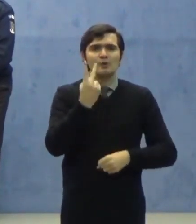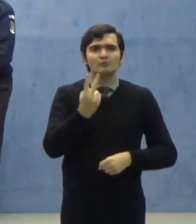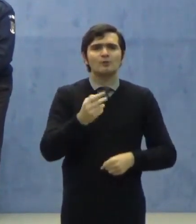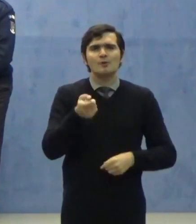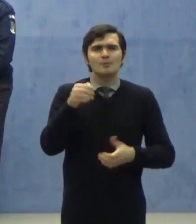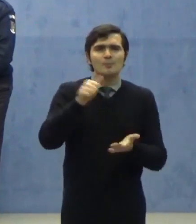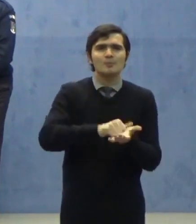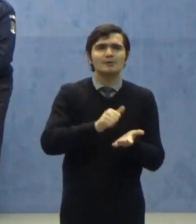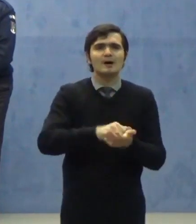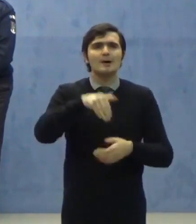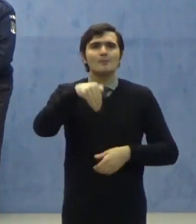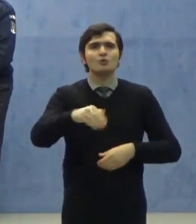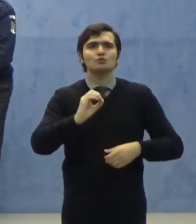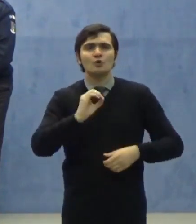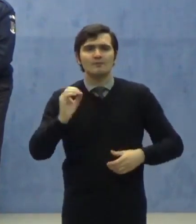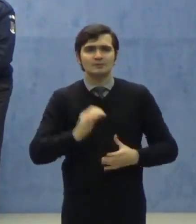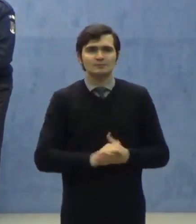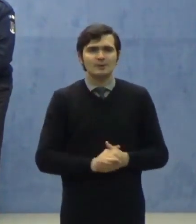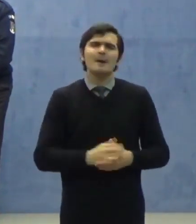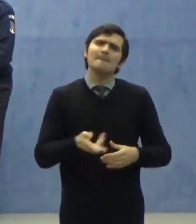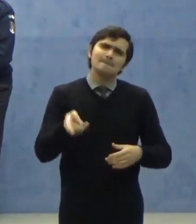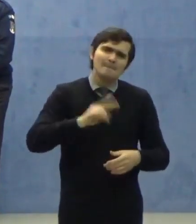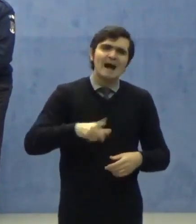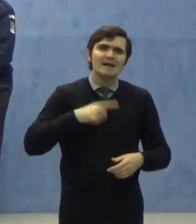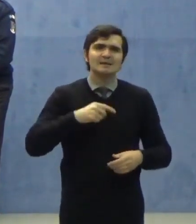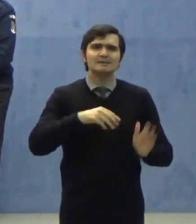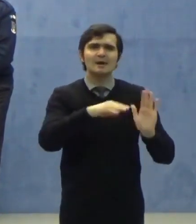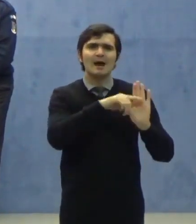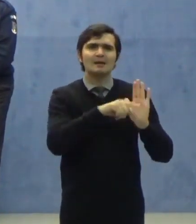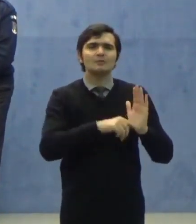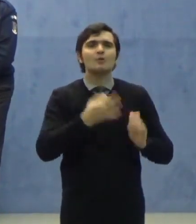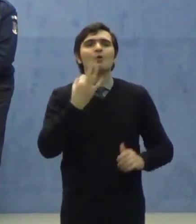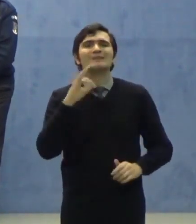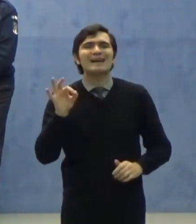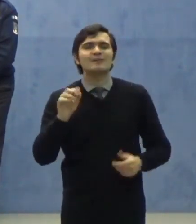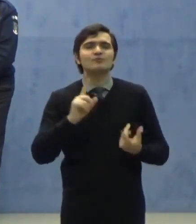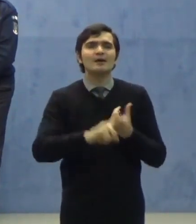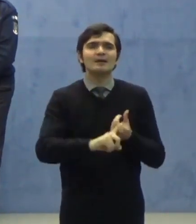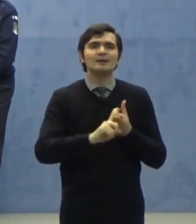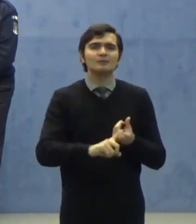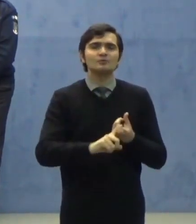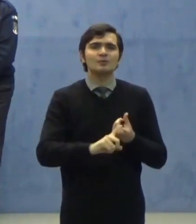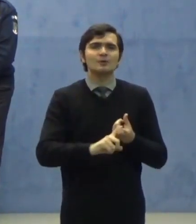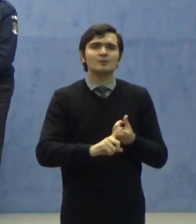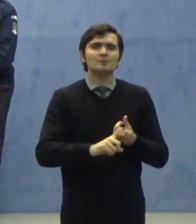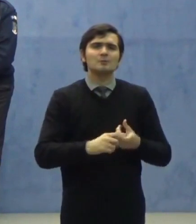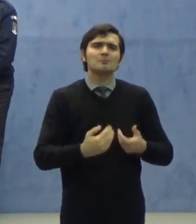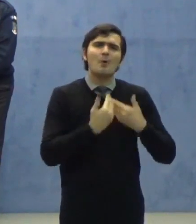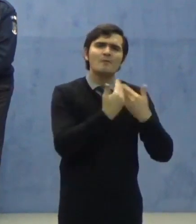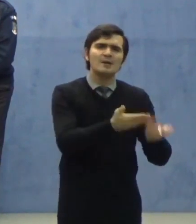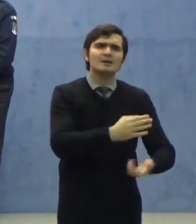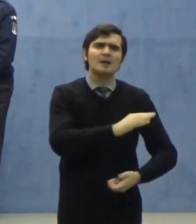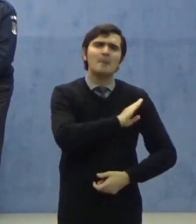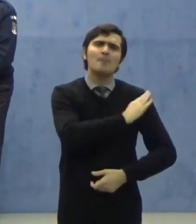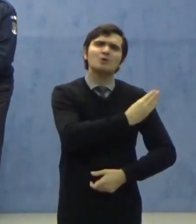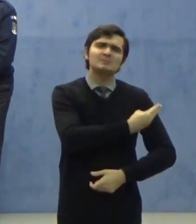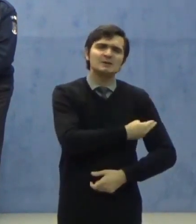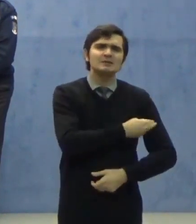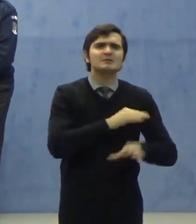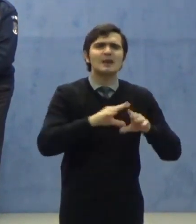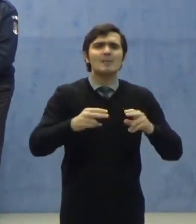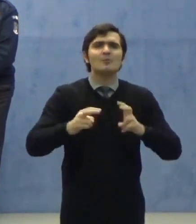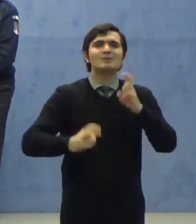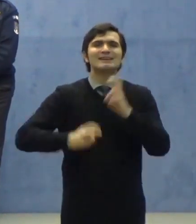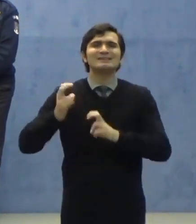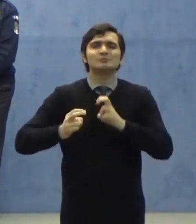oficial. Mai e un articol 10 cu privire la abilitarea mai multor instituții să aplice